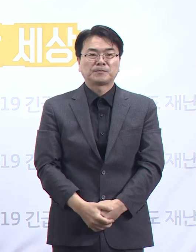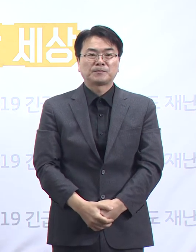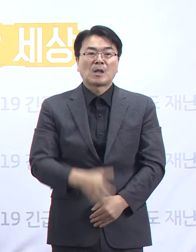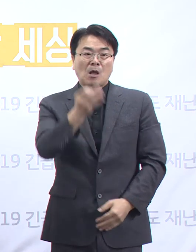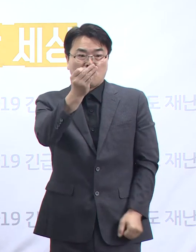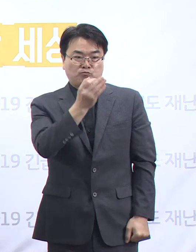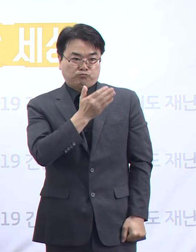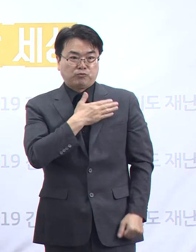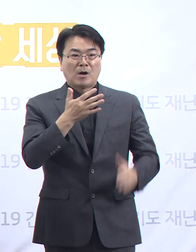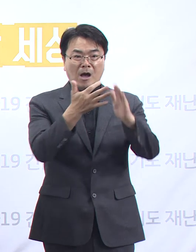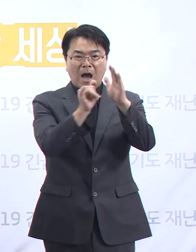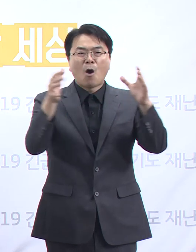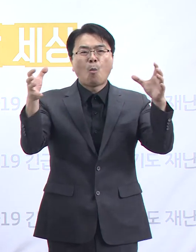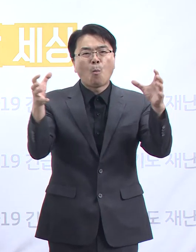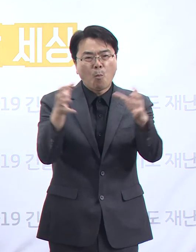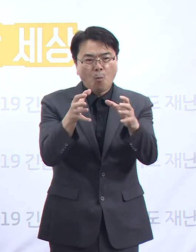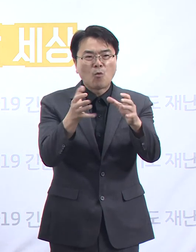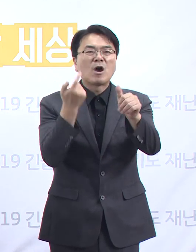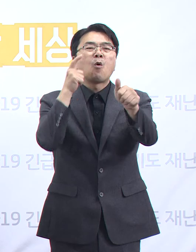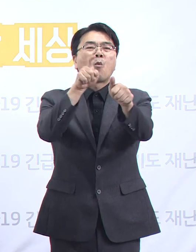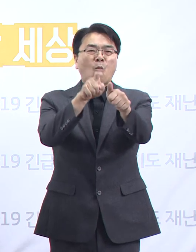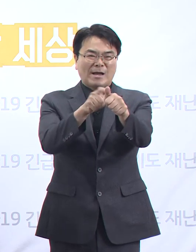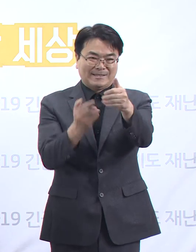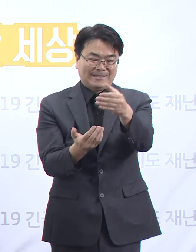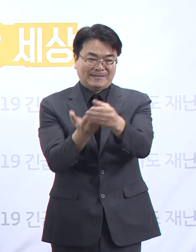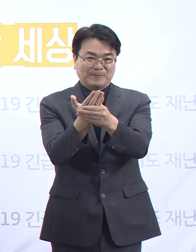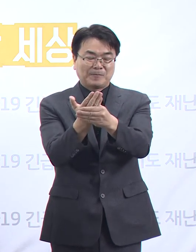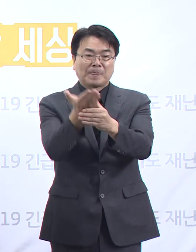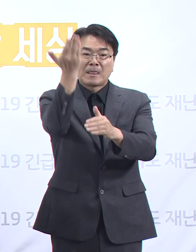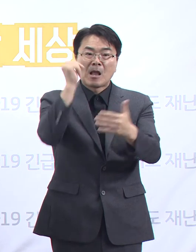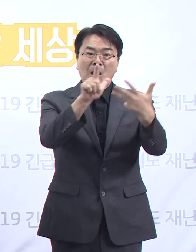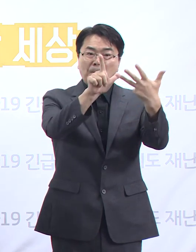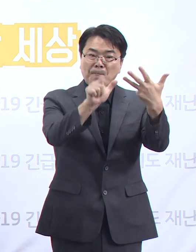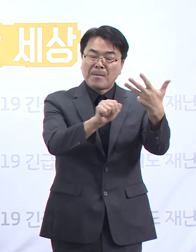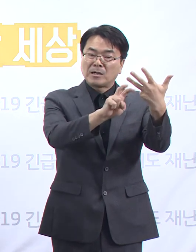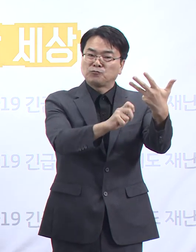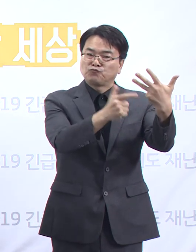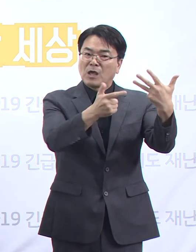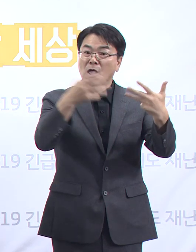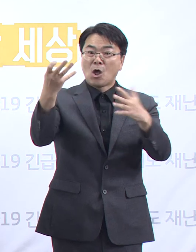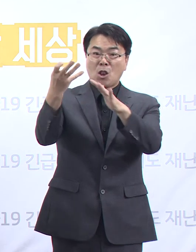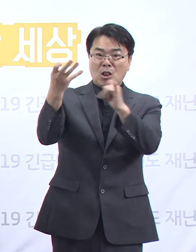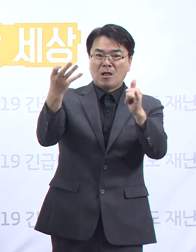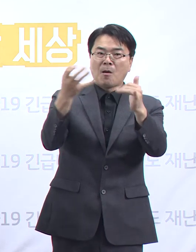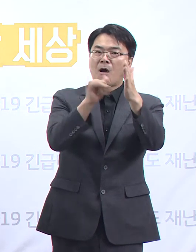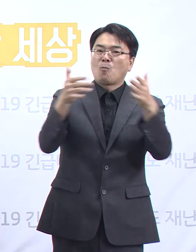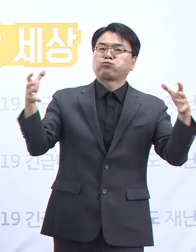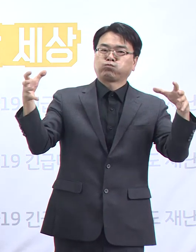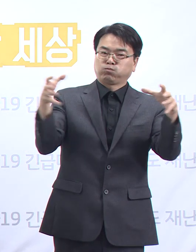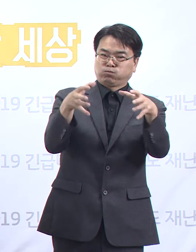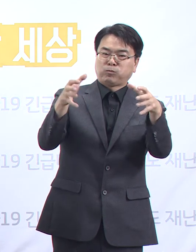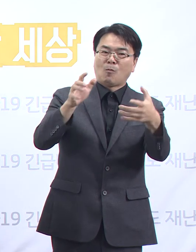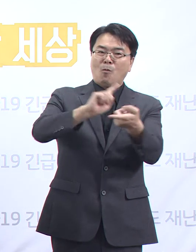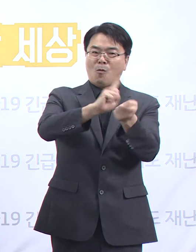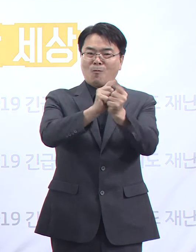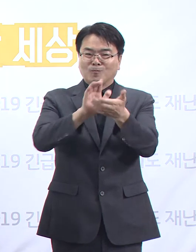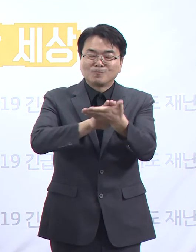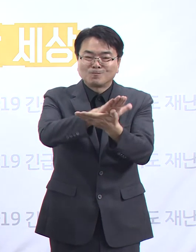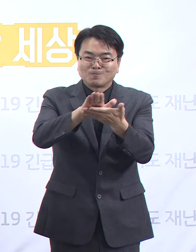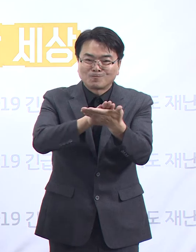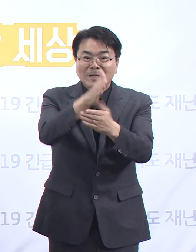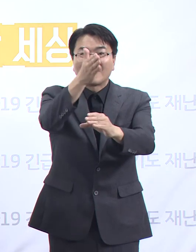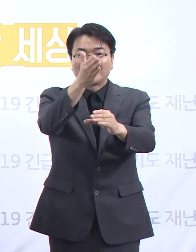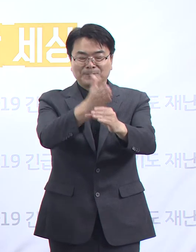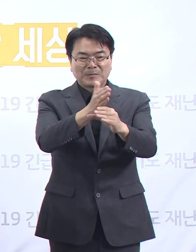부천 가족 모임 관련 확진 상황입니다. 지난 8월 21일 14명이 참석한 부천 가족 모임 이후, 8월